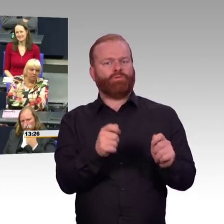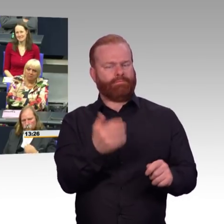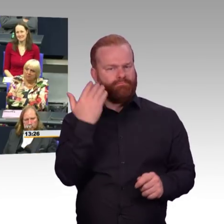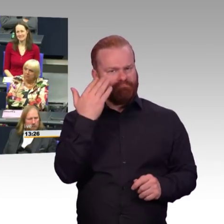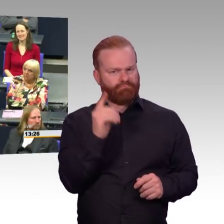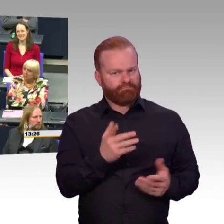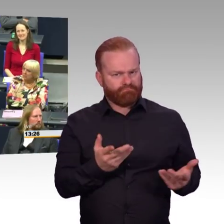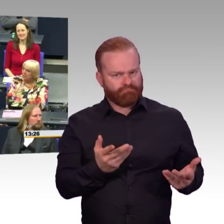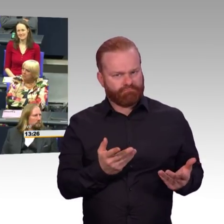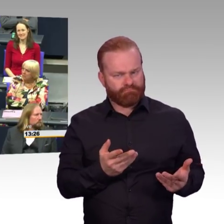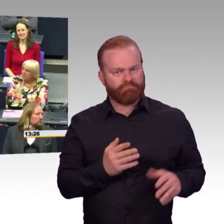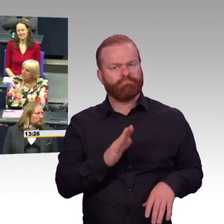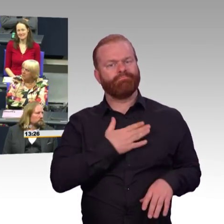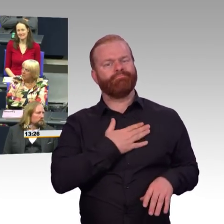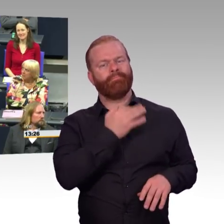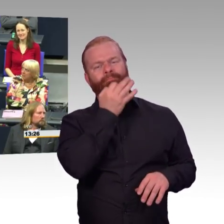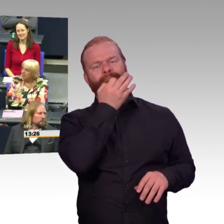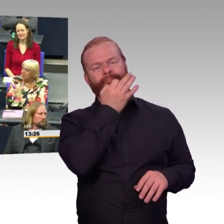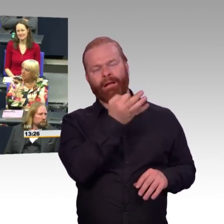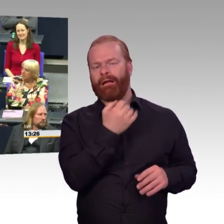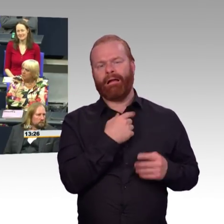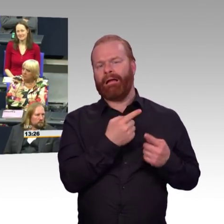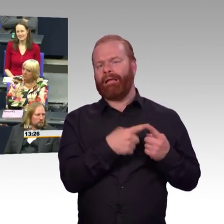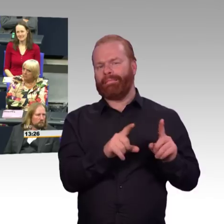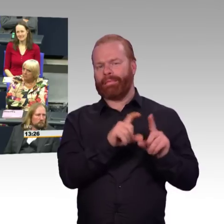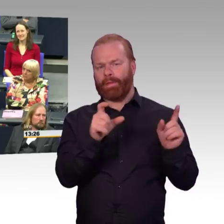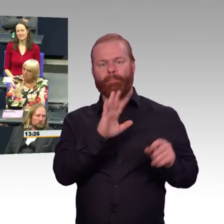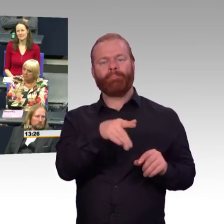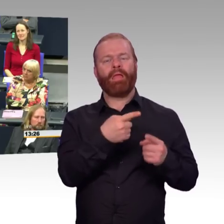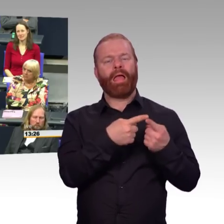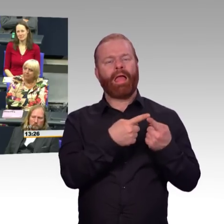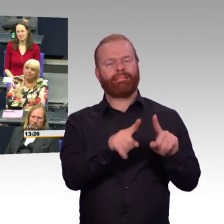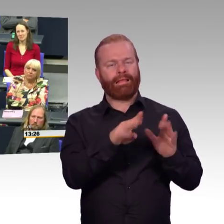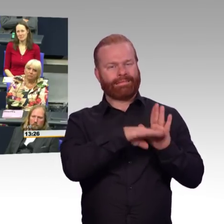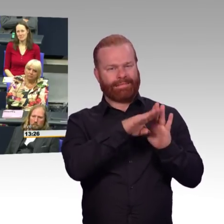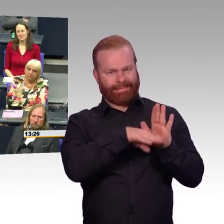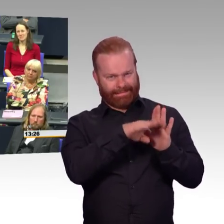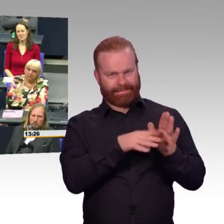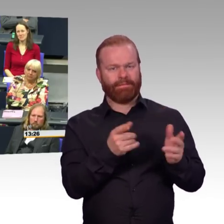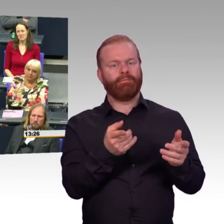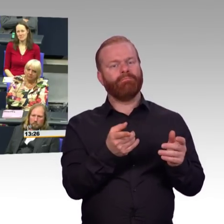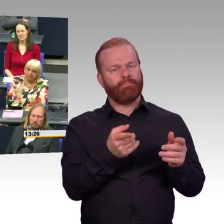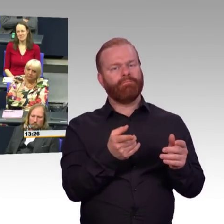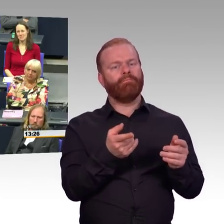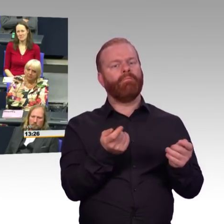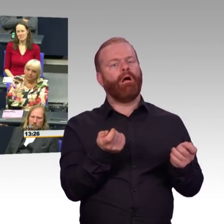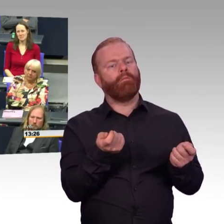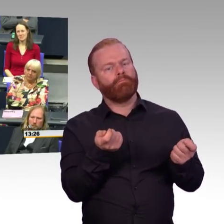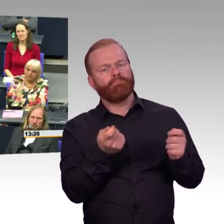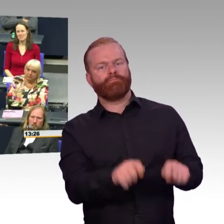Und dann tritt es am Montag der Folgewoche in Kraft. Sondern wir haben immer Übergangsfristen. Und in unserem Gesetzentwurf steht sehr deutlich drin, gerade mit Blick